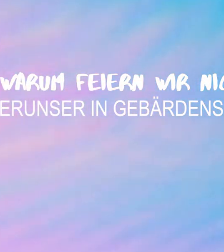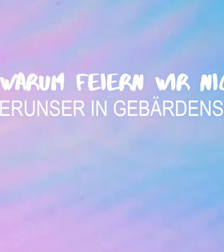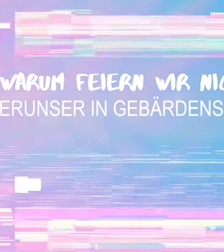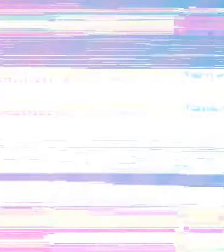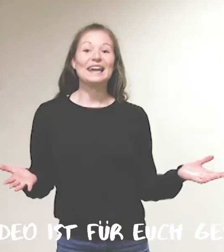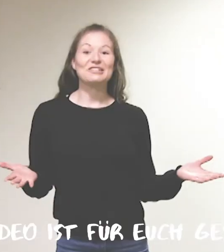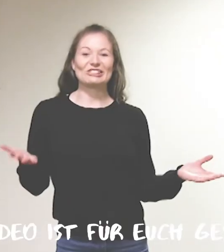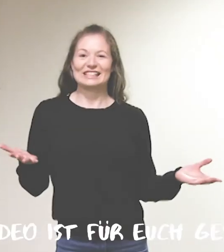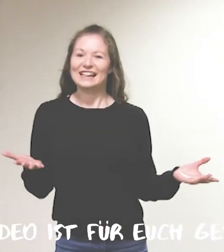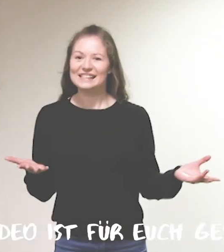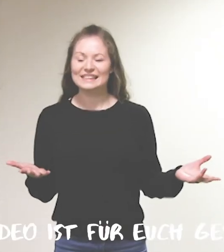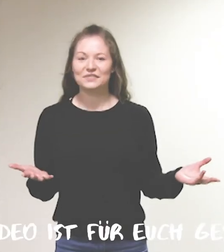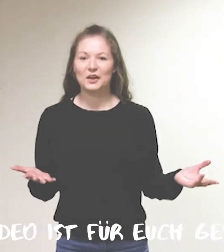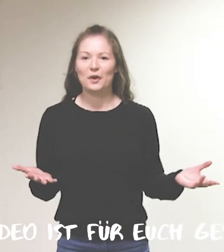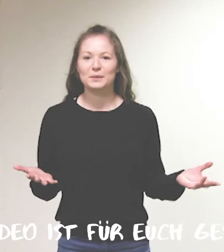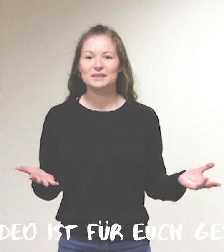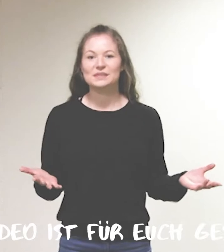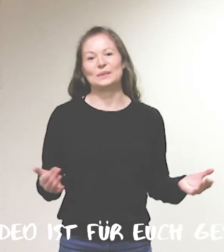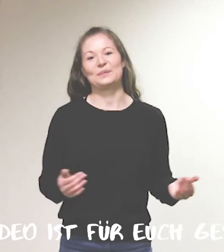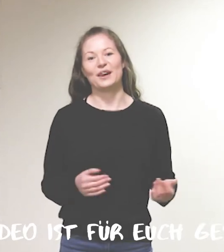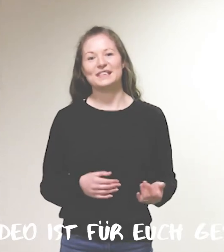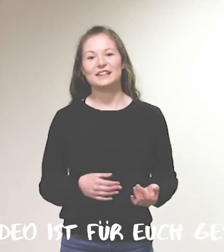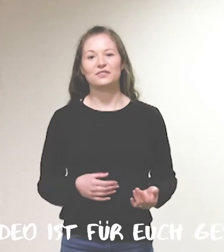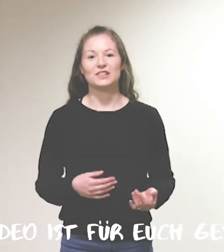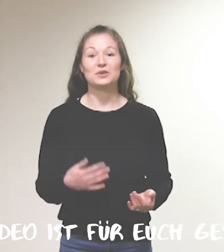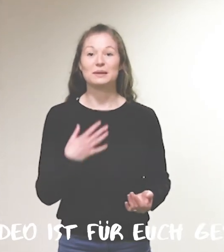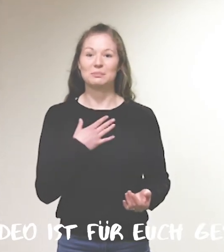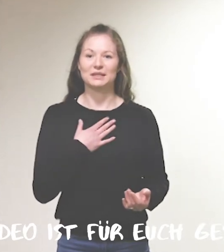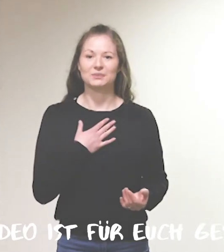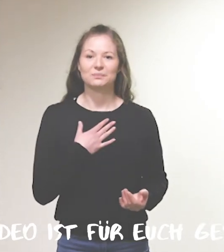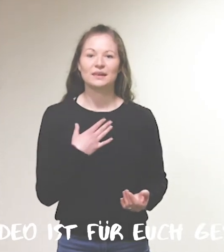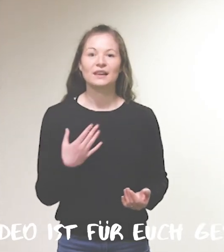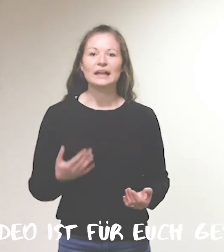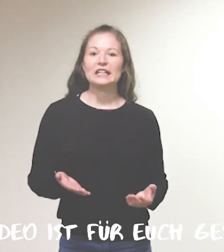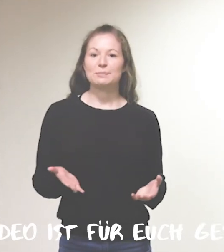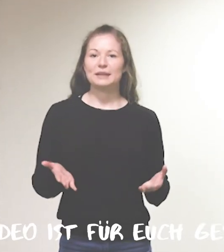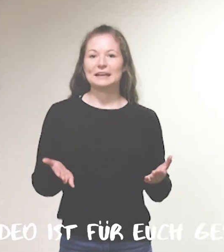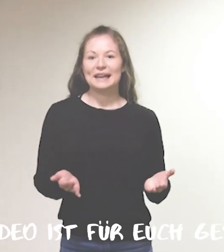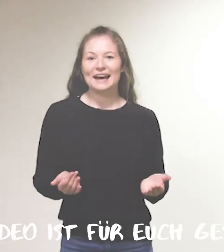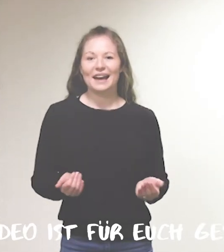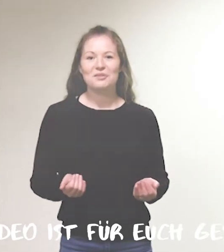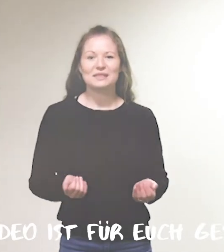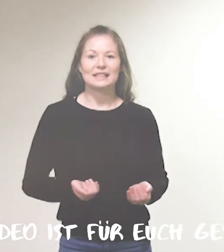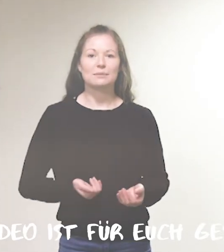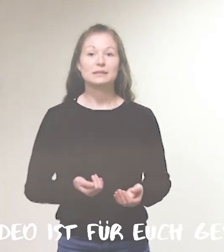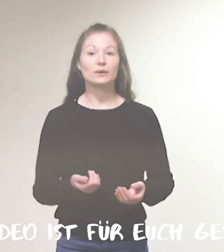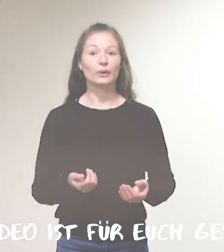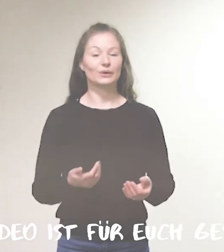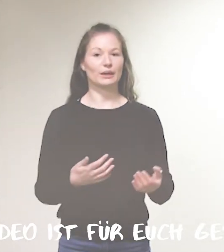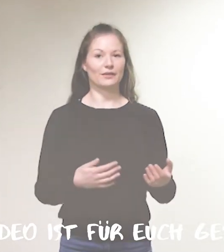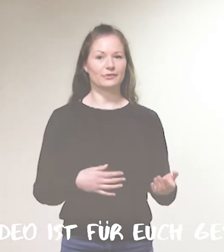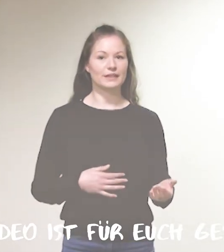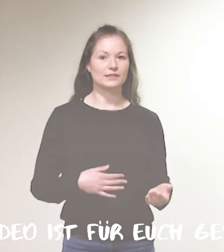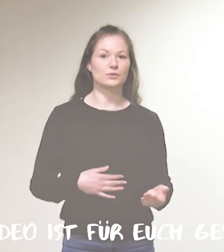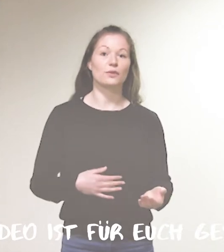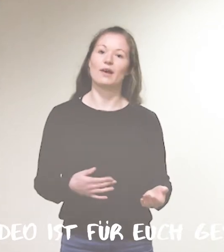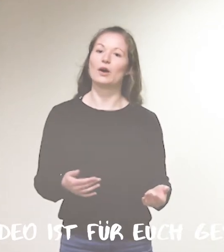Hallo und herzlich willkommen zu einem weiteren Video mit mir. Ich bin Clara und ich habe die Choreografie zu Warum